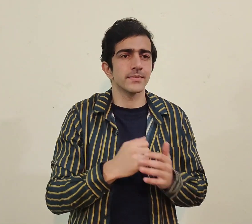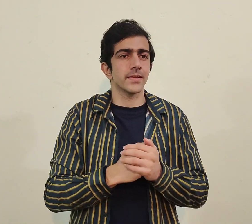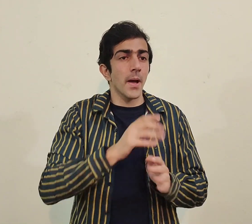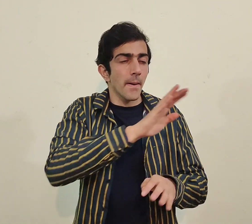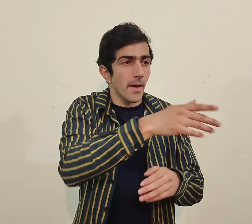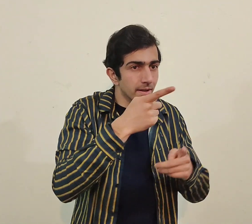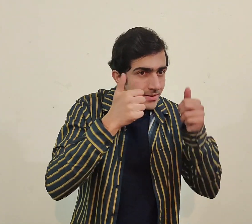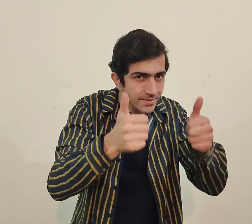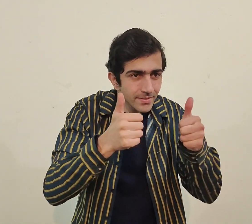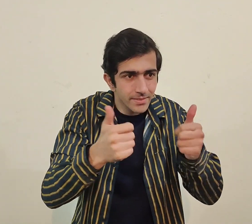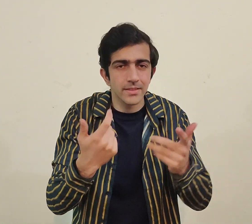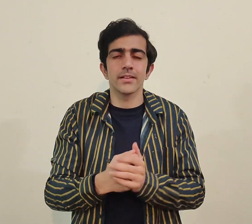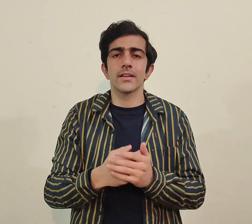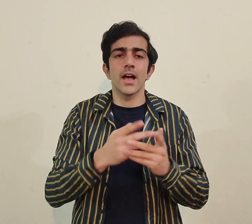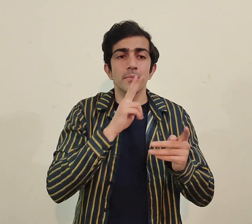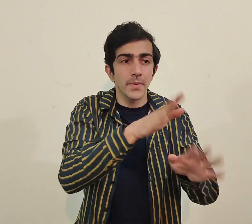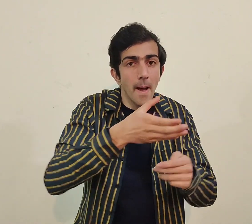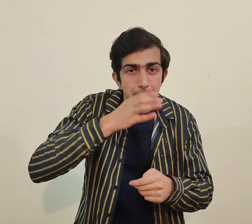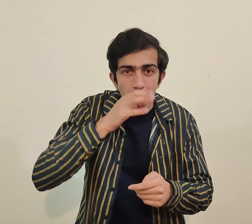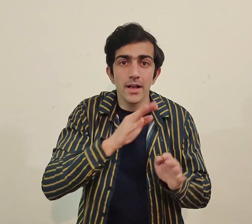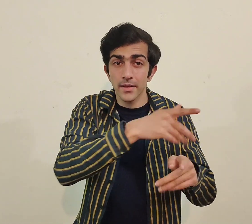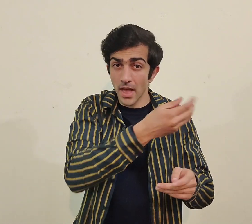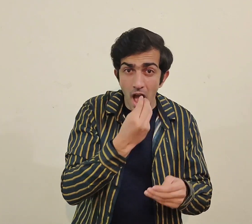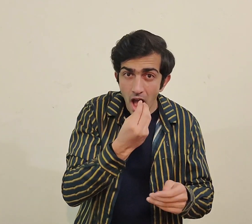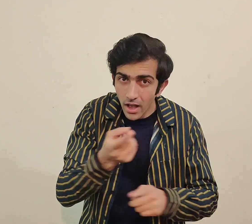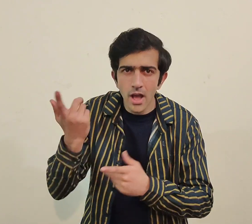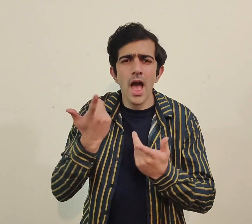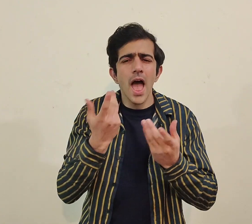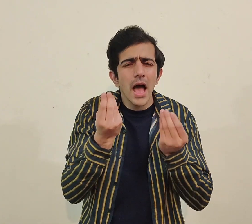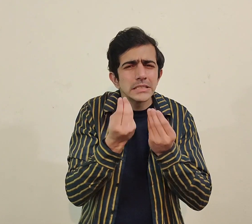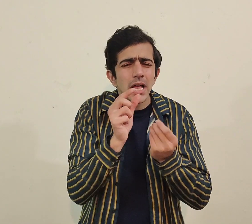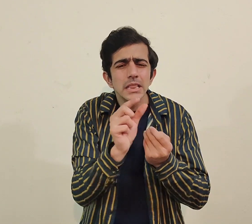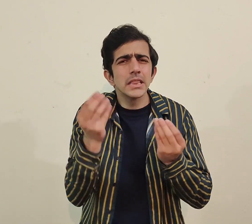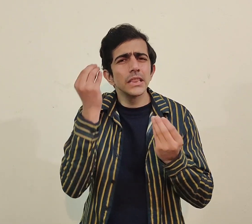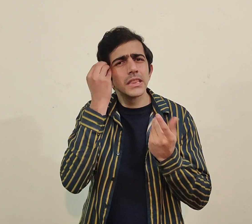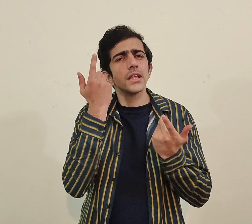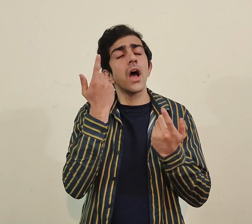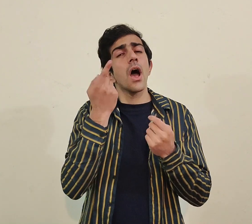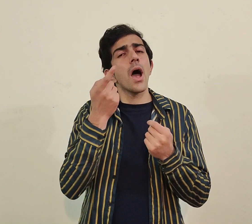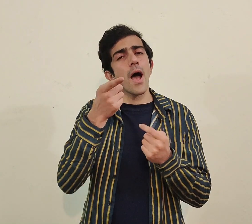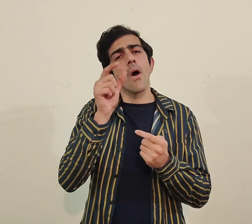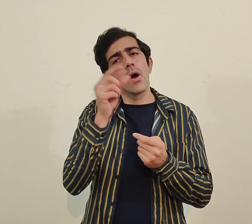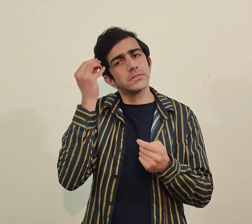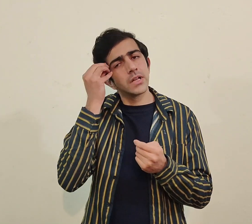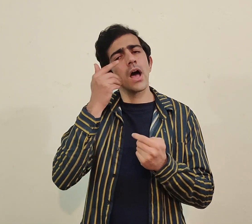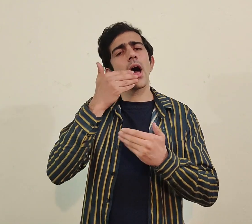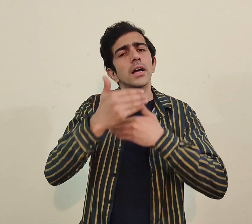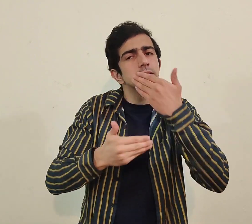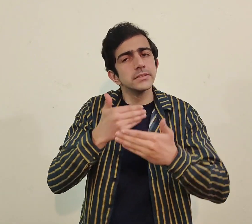hello hi تو پوچھ سکتے ہیں ٹھیک ہو آپ کیسے ہو پانی پینے ہیں کیا کھانا کھانا ہے ساتھ تو اس طرح کی basic sign language آپ لازمی